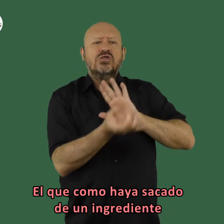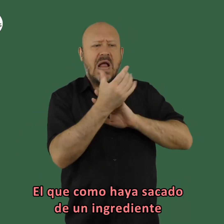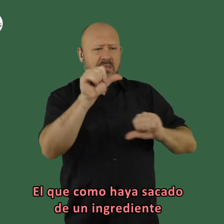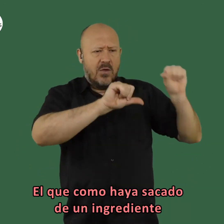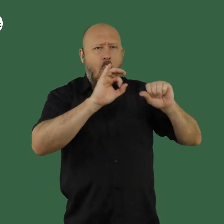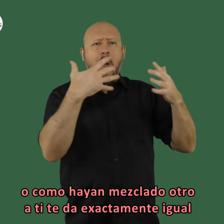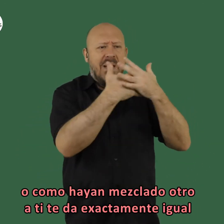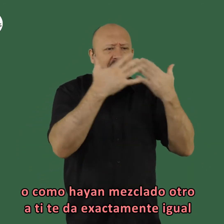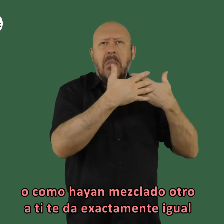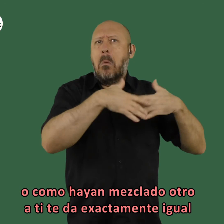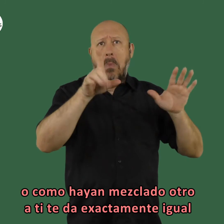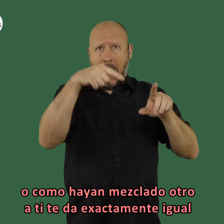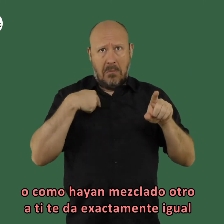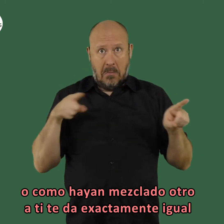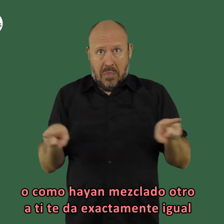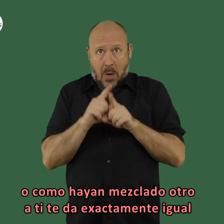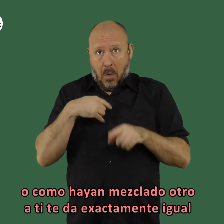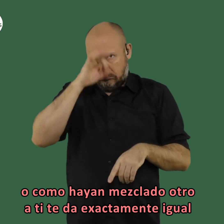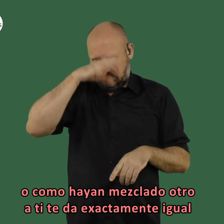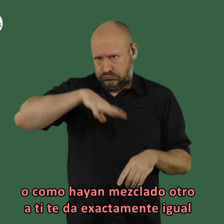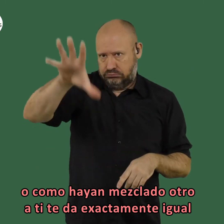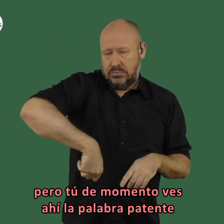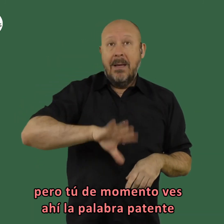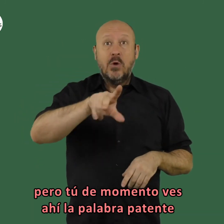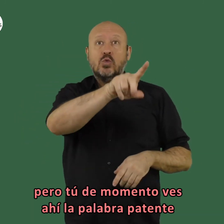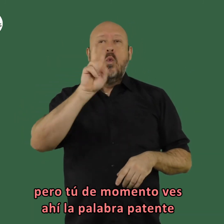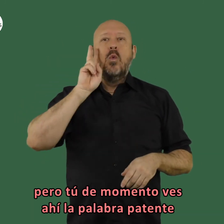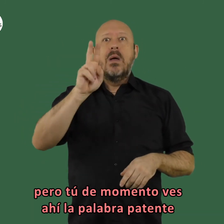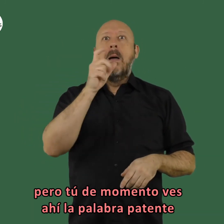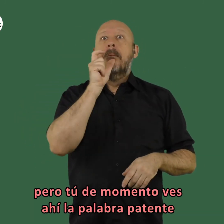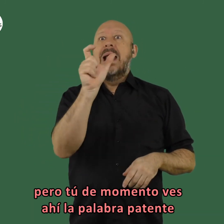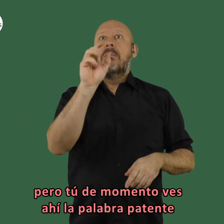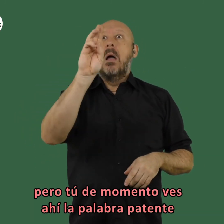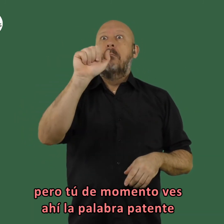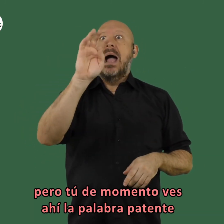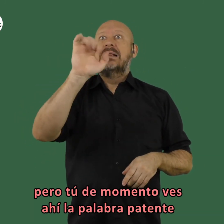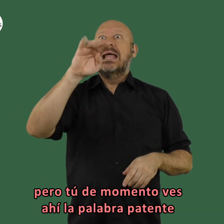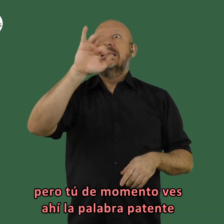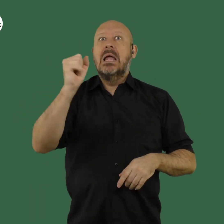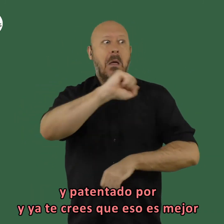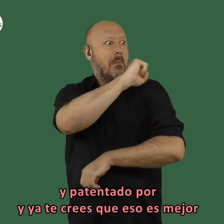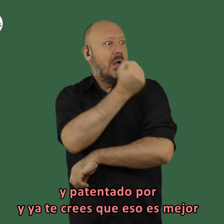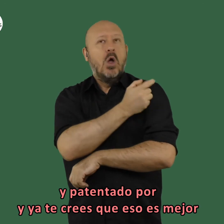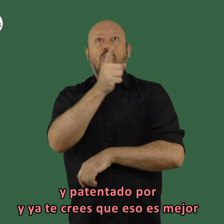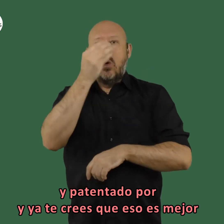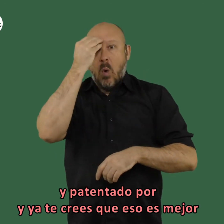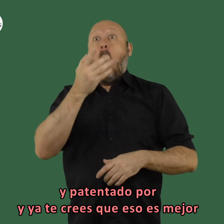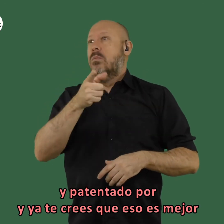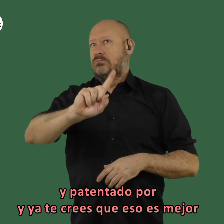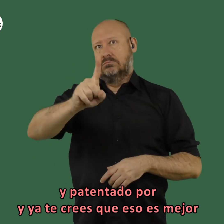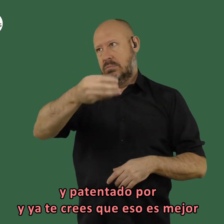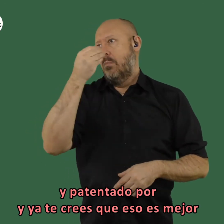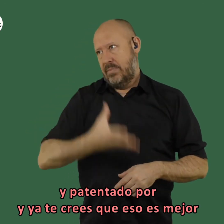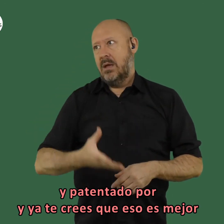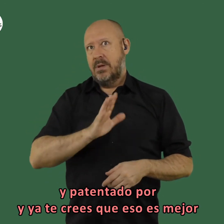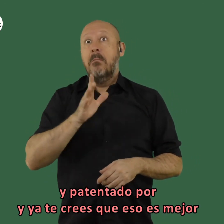sacado tú un ingrediente o como hayan mezclado otro a ti te da exactamente igual pero tú de momento ves ahí la palabra patente y patentado por y